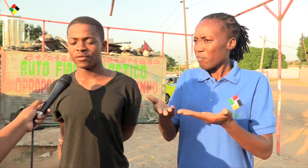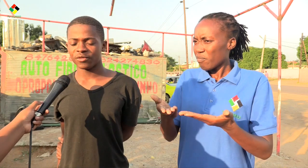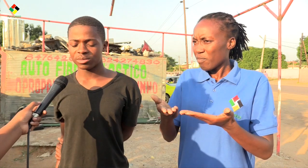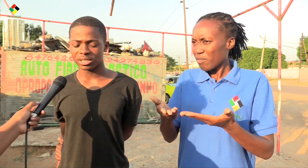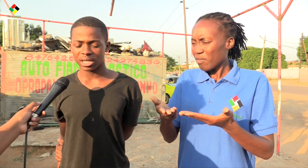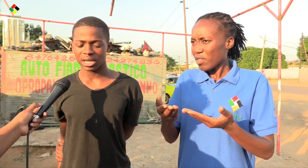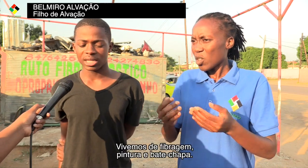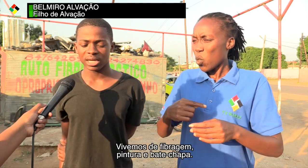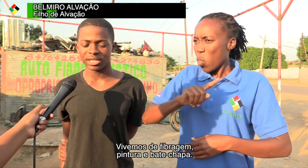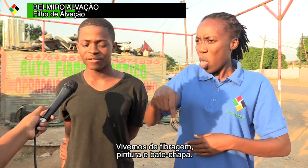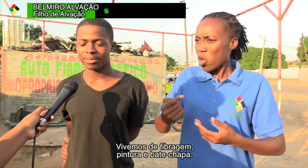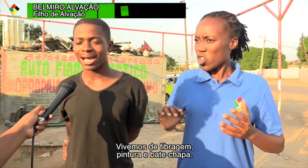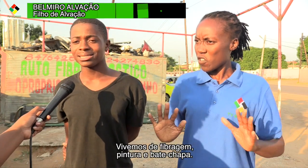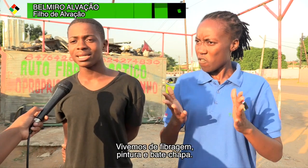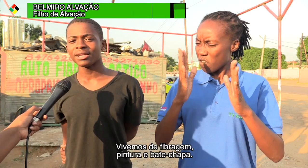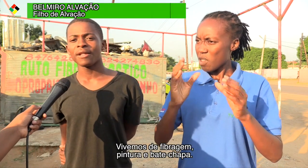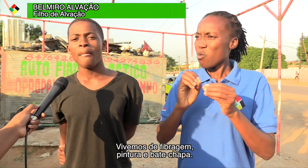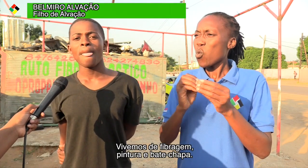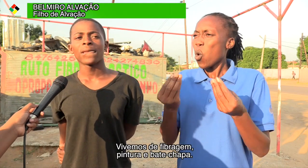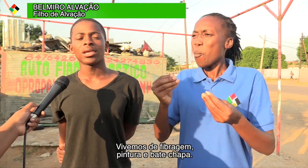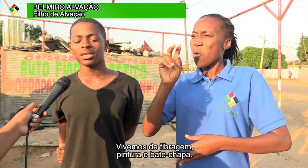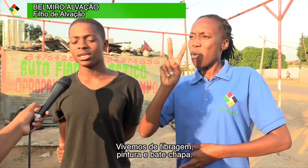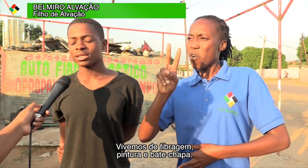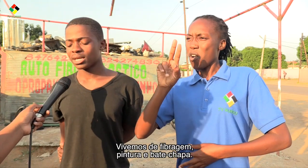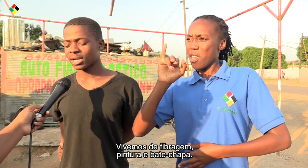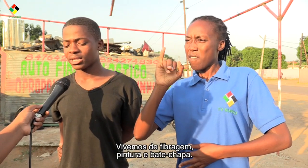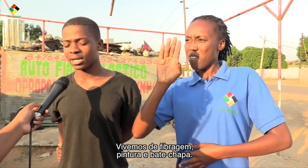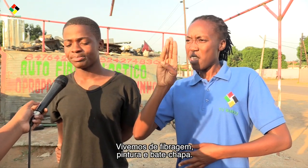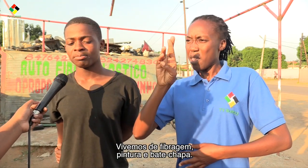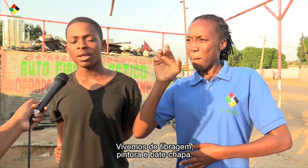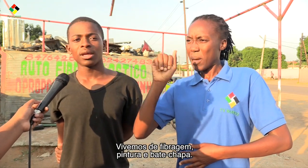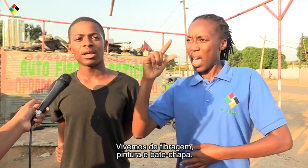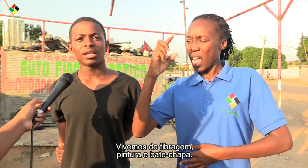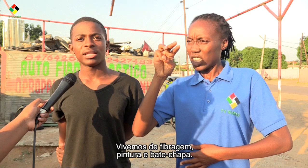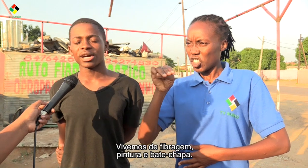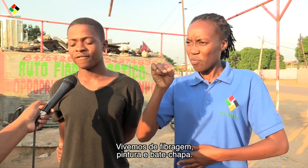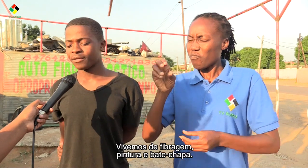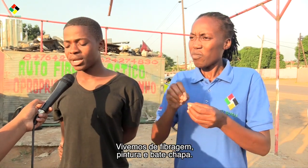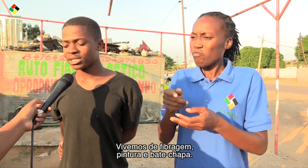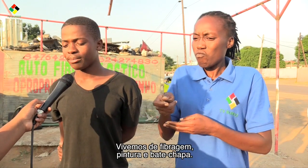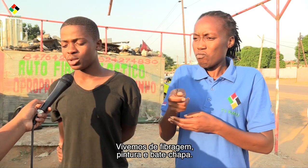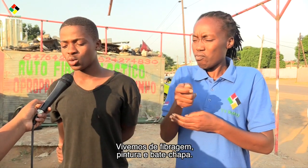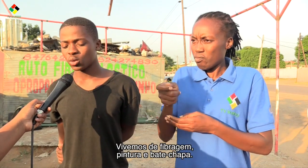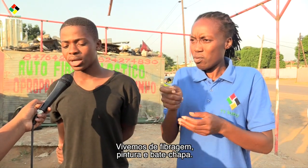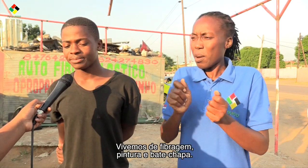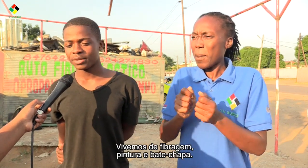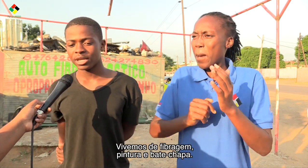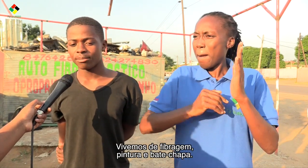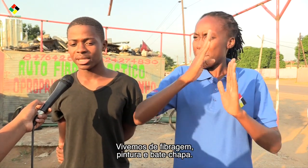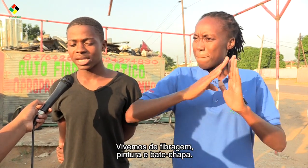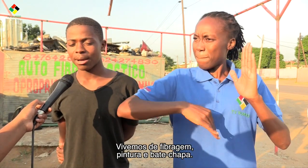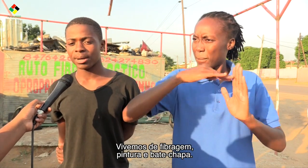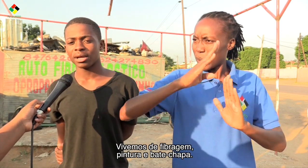Vivemos acerca da fibragem e acerca da fibragem, a pintura